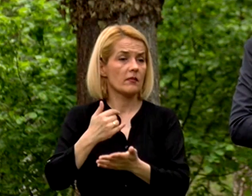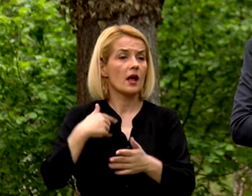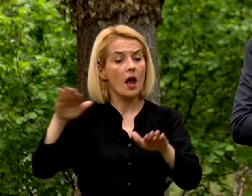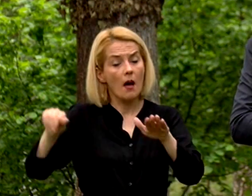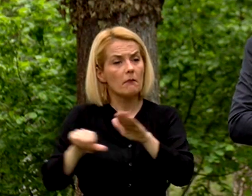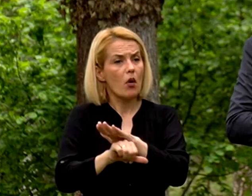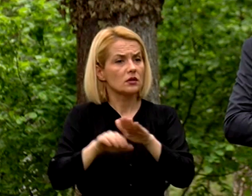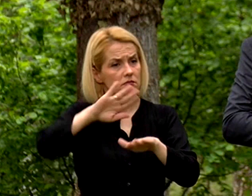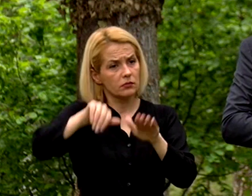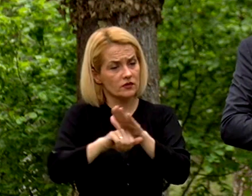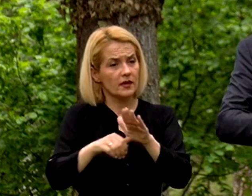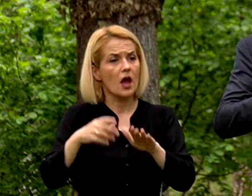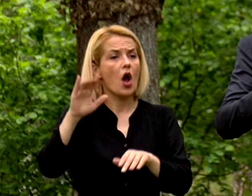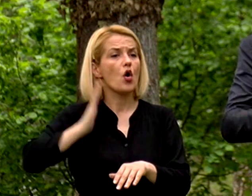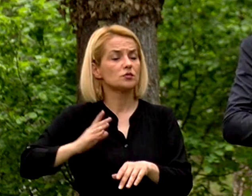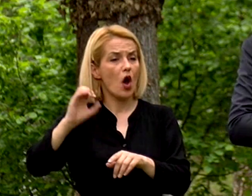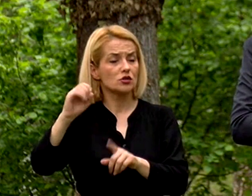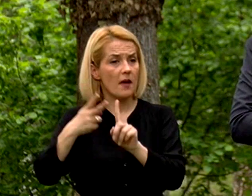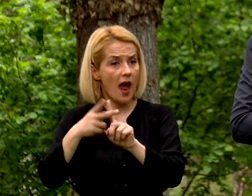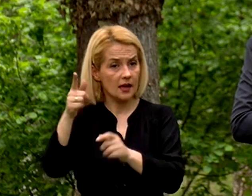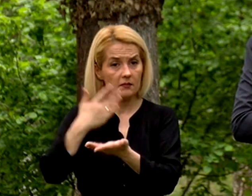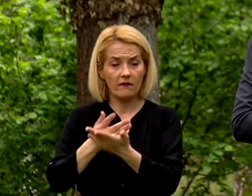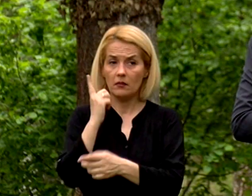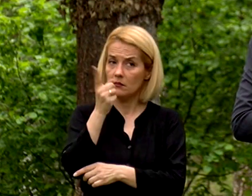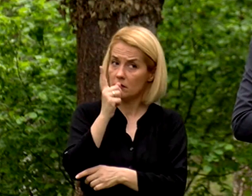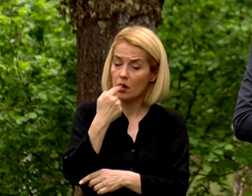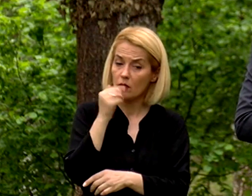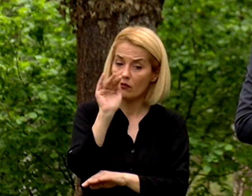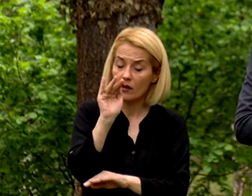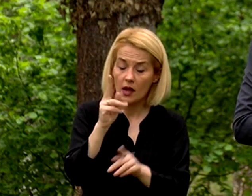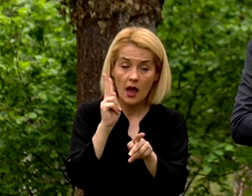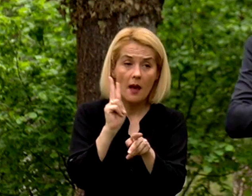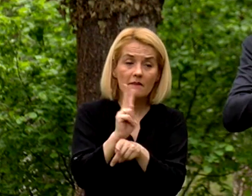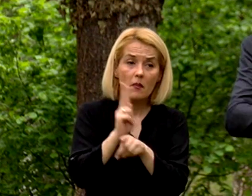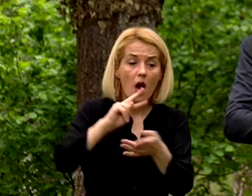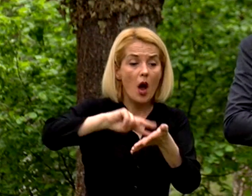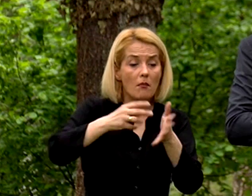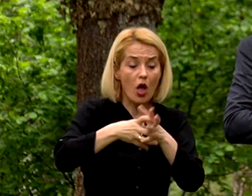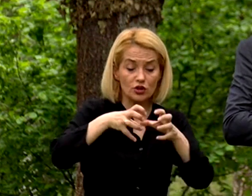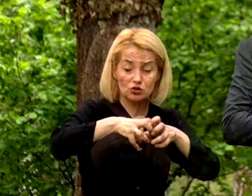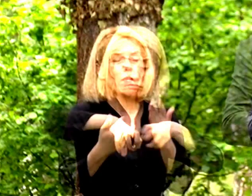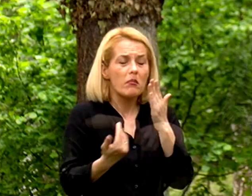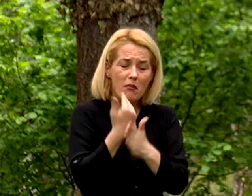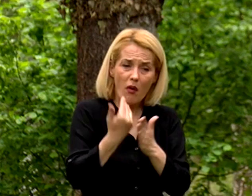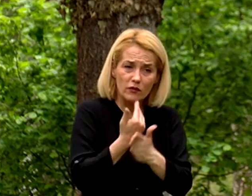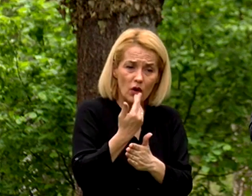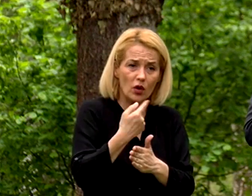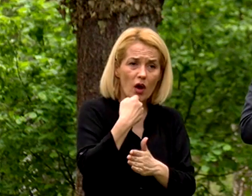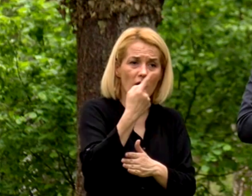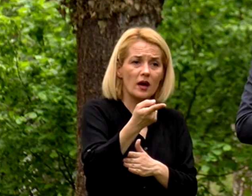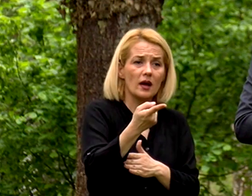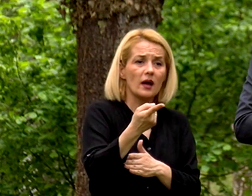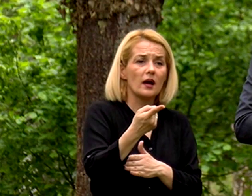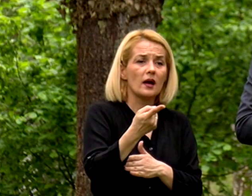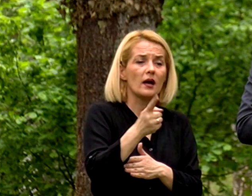подпредседателот на владата, господинот Османи, и уште тогаш предупредив на можна политичка фрикција дека ке се доведеме до оваа ситуација. Не би сакал